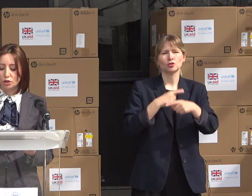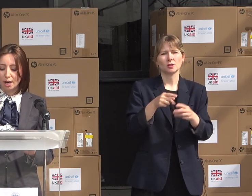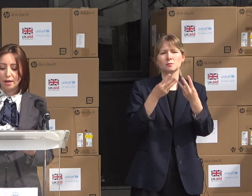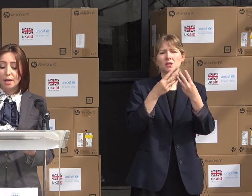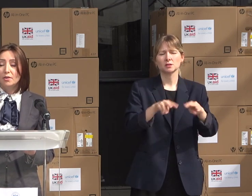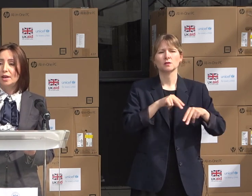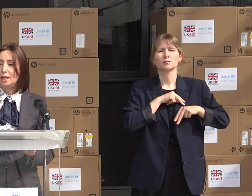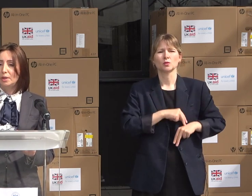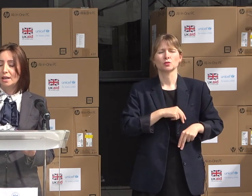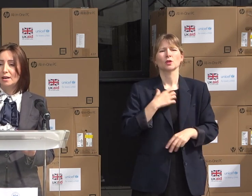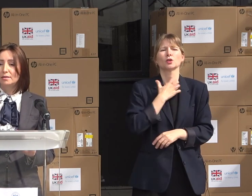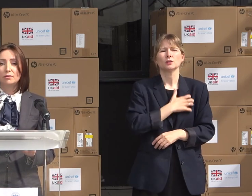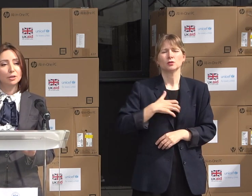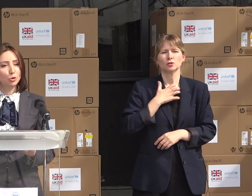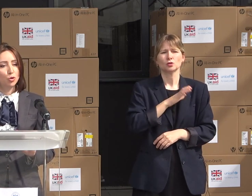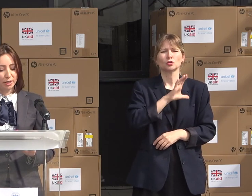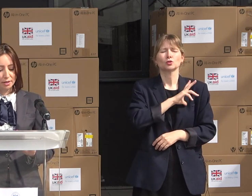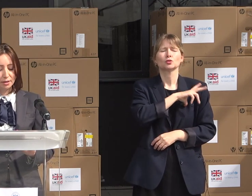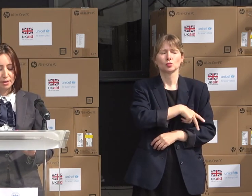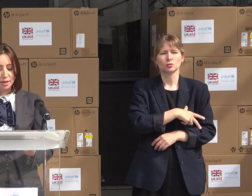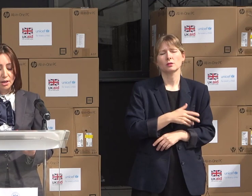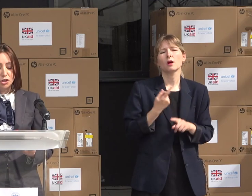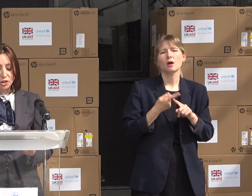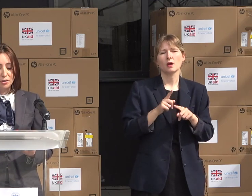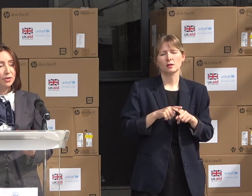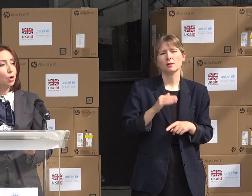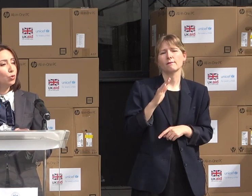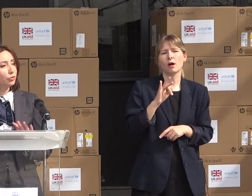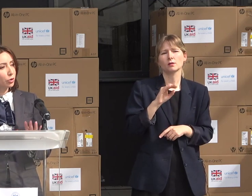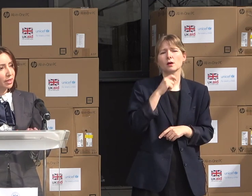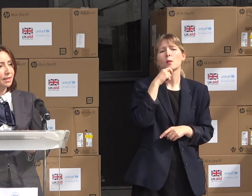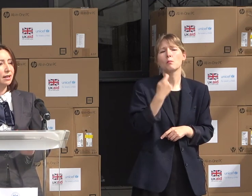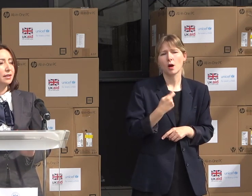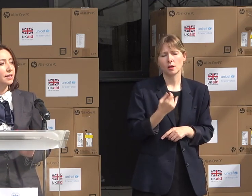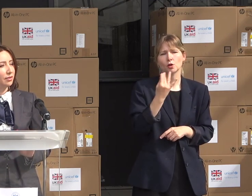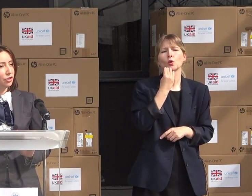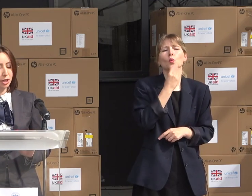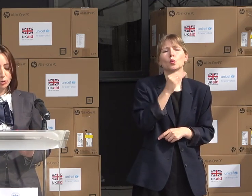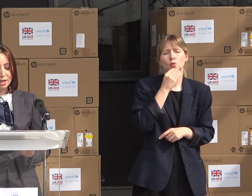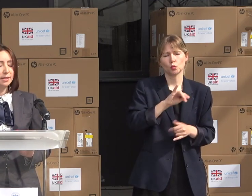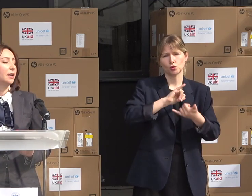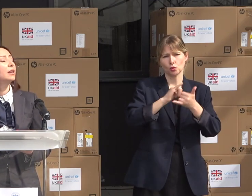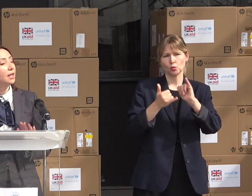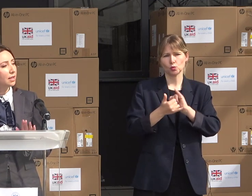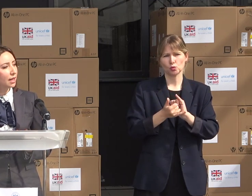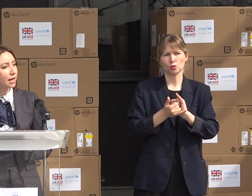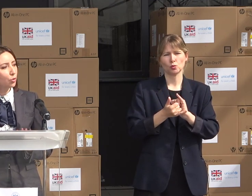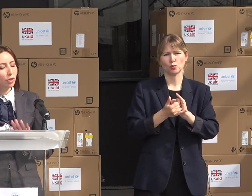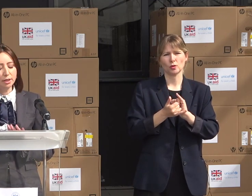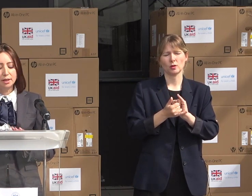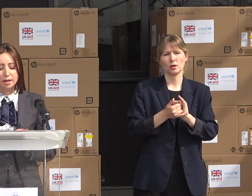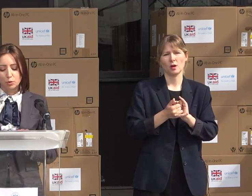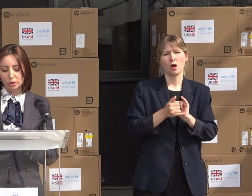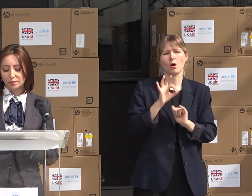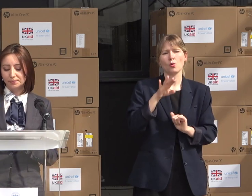Protecției Sociale va elimina factorul politic și va uniformiza serviciile noastre de la